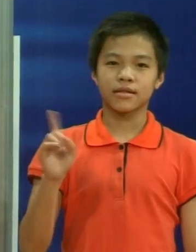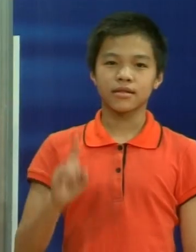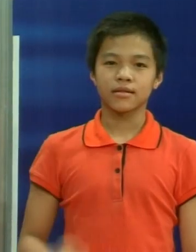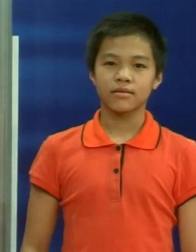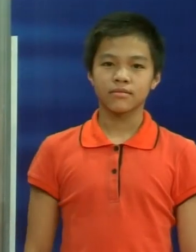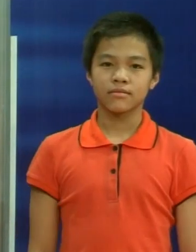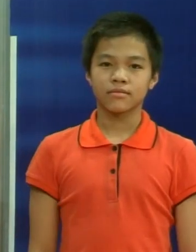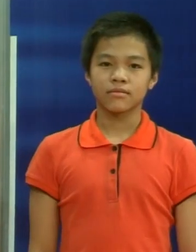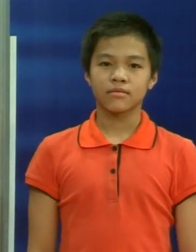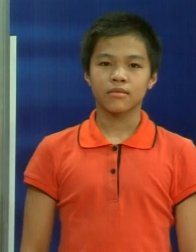Thế còn bạn thích ăn gì nhỉ